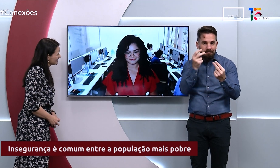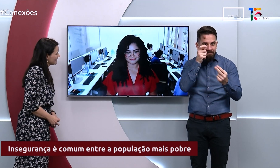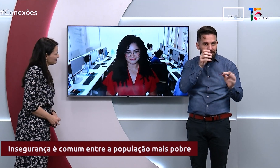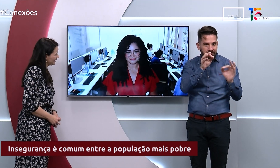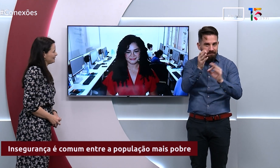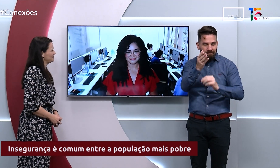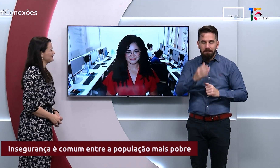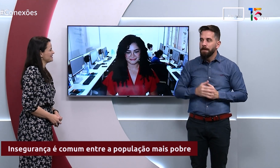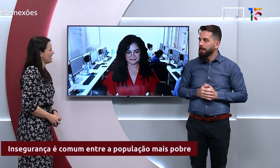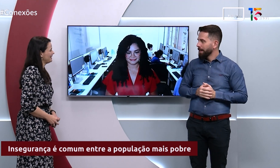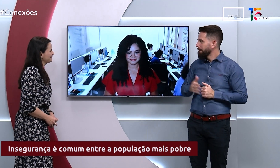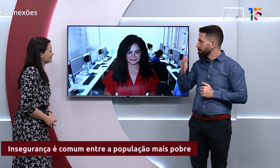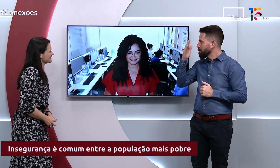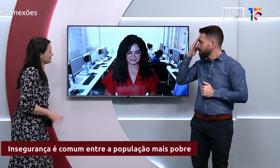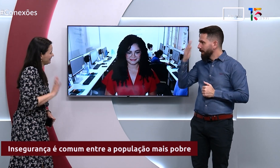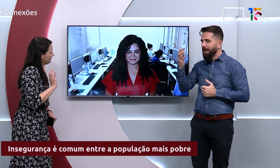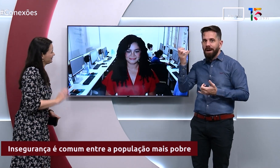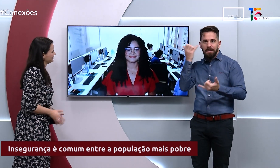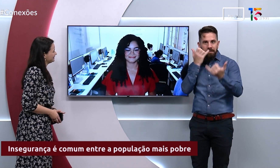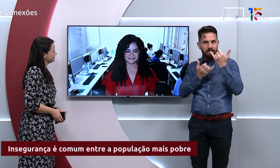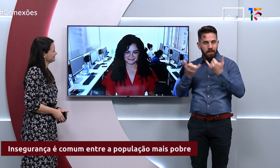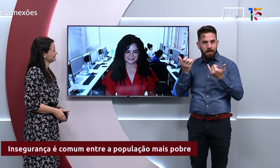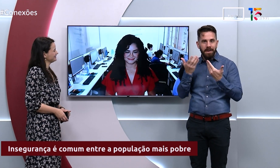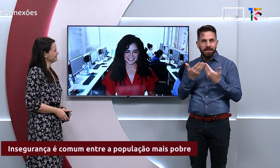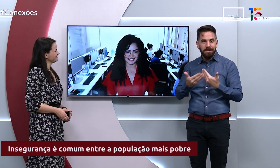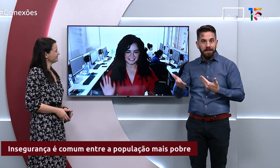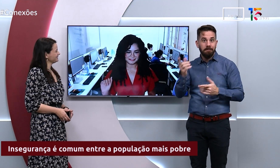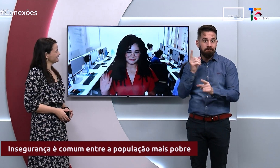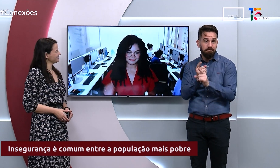Obrigada, Sara. Obrigada pelos dados. Até logo.